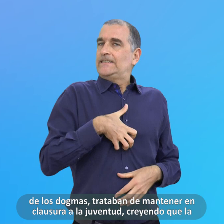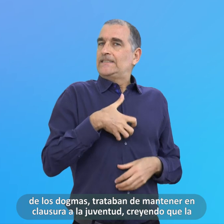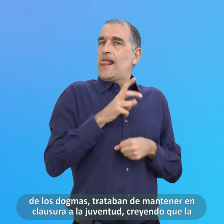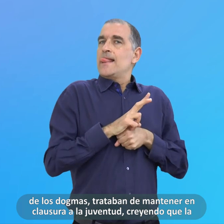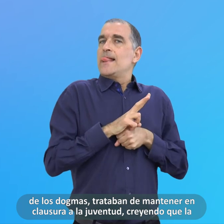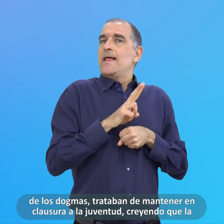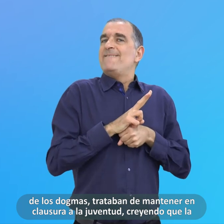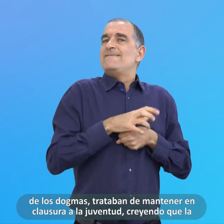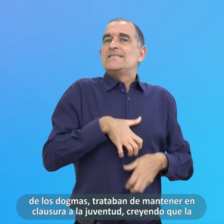Dogmas